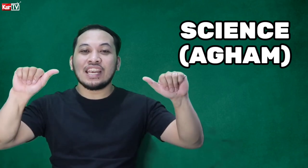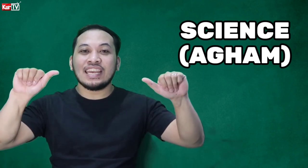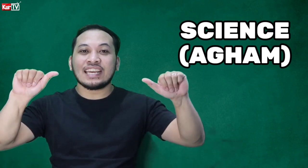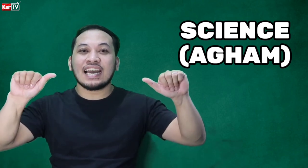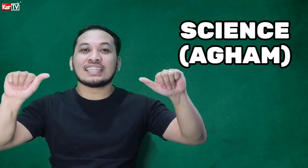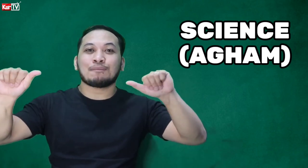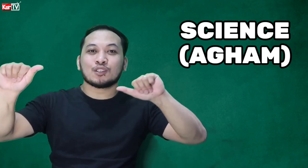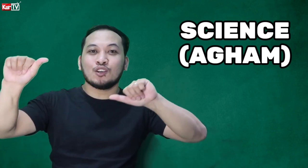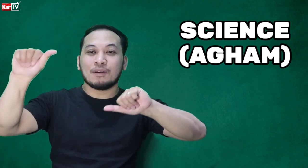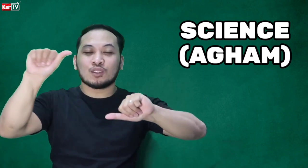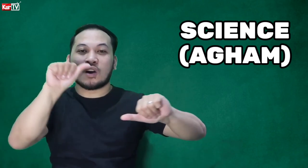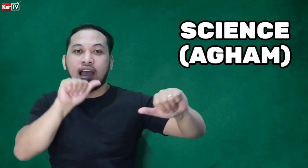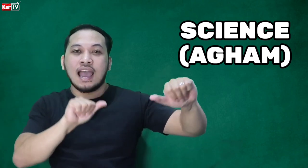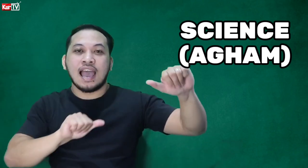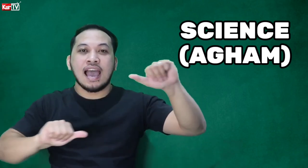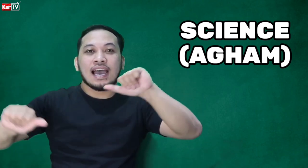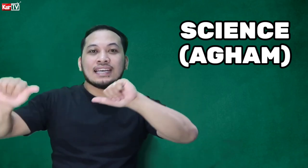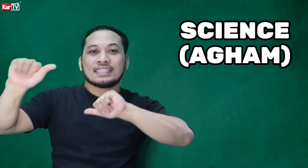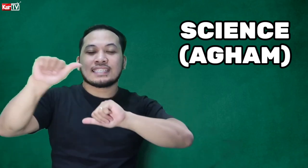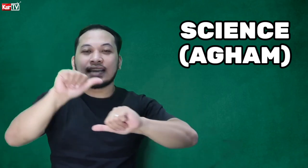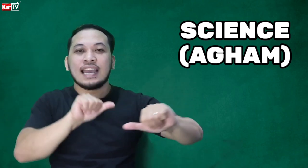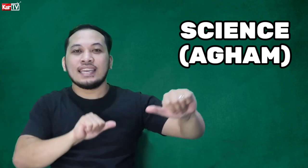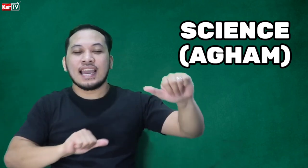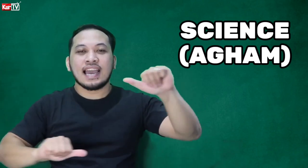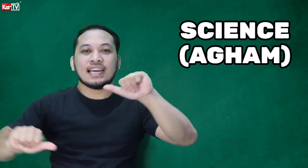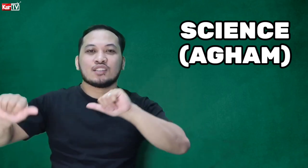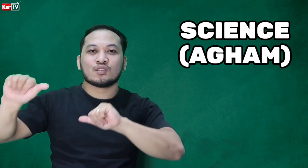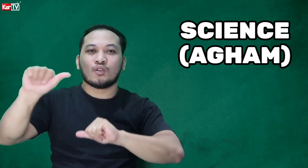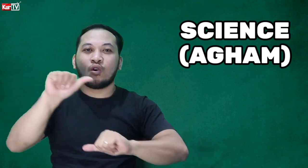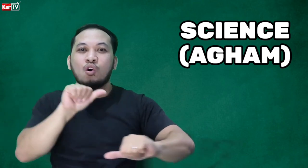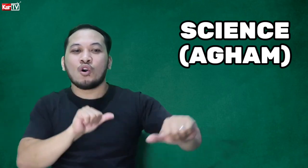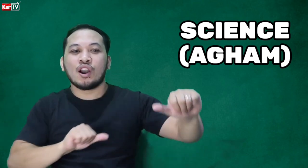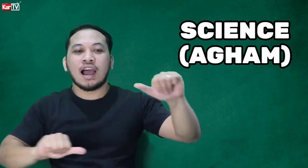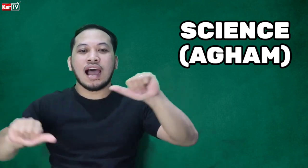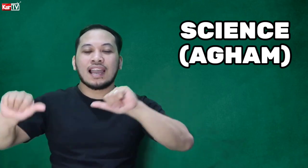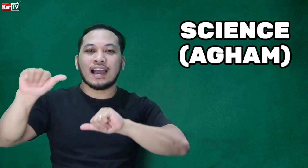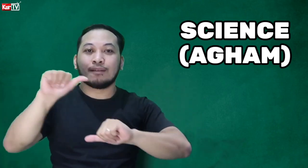A ka, tapos gumanto ka. Science or Agham.